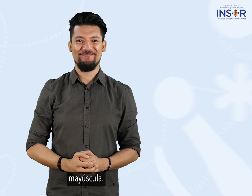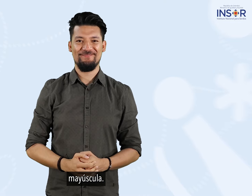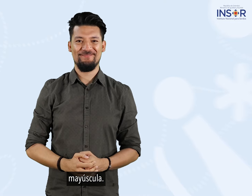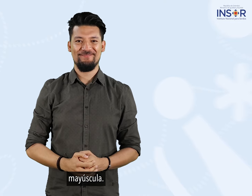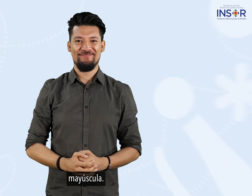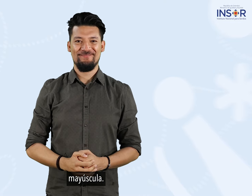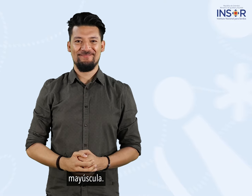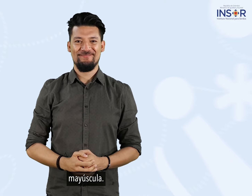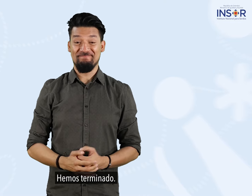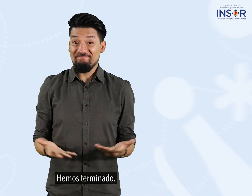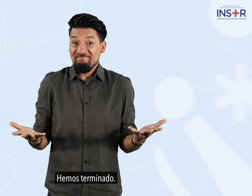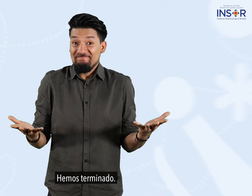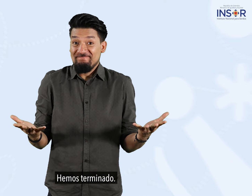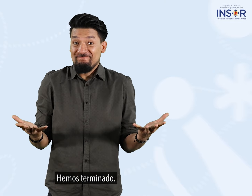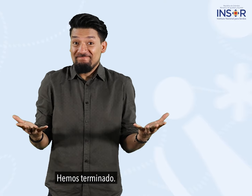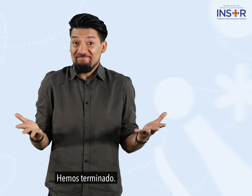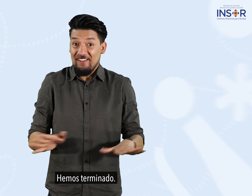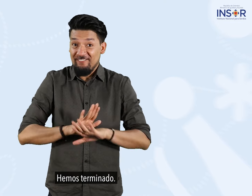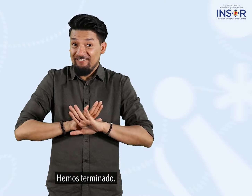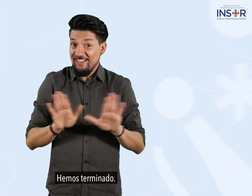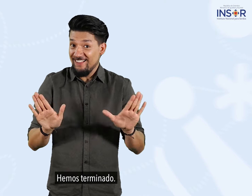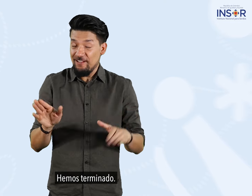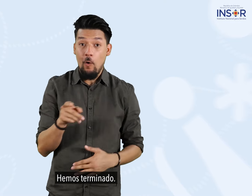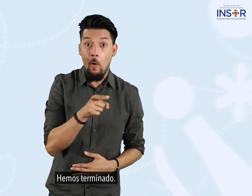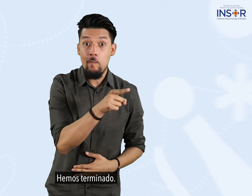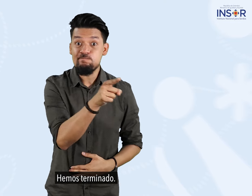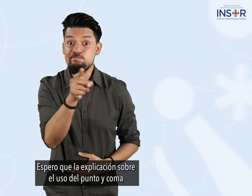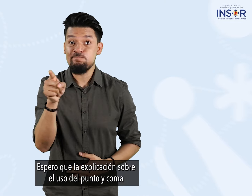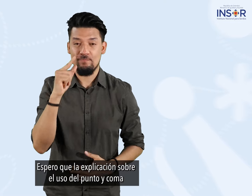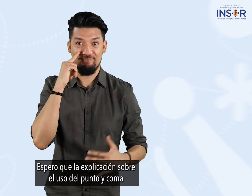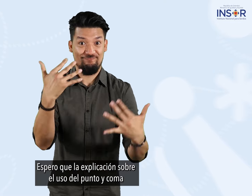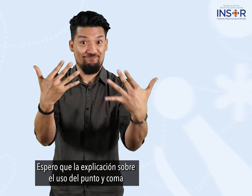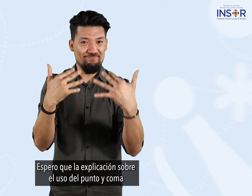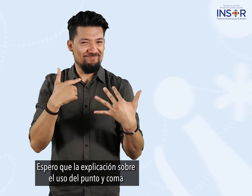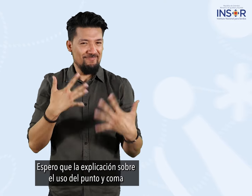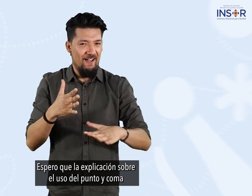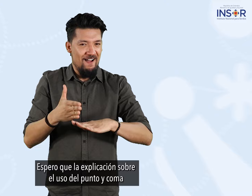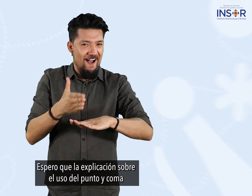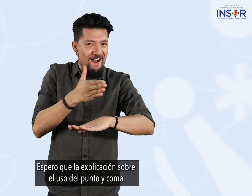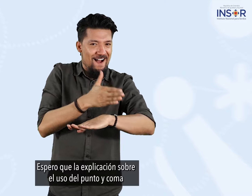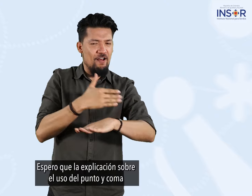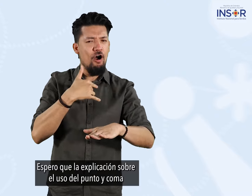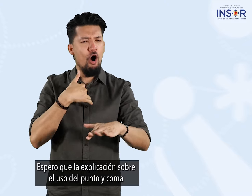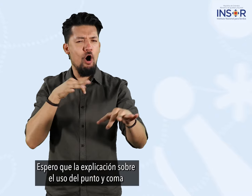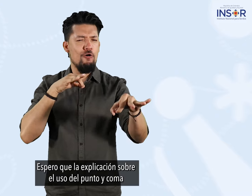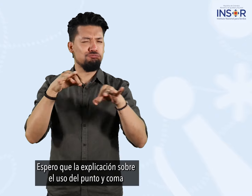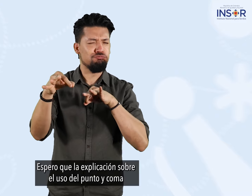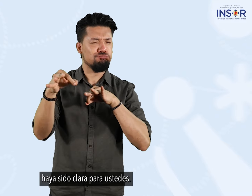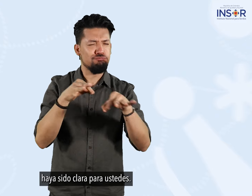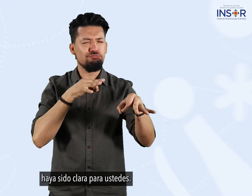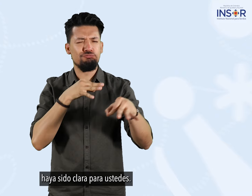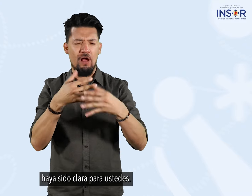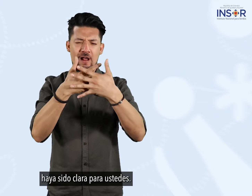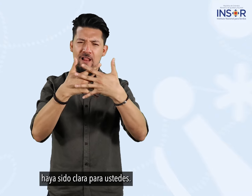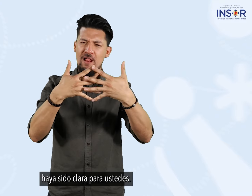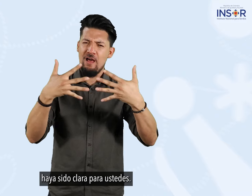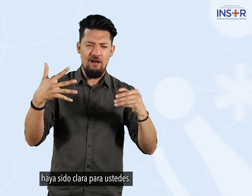hemos terminado espero que la explicación sobre el punto y coma haya sido clara para